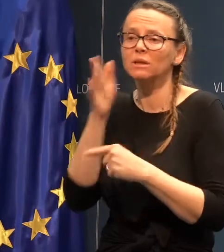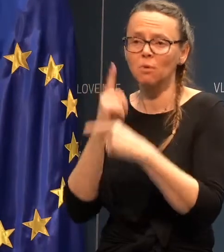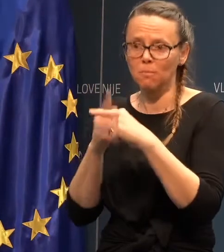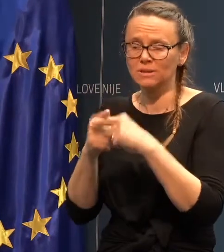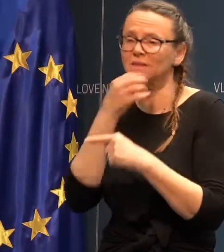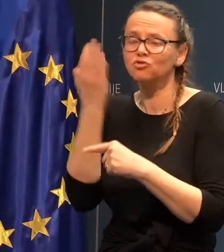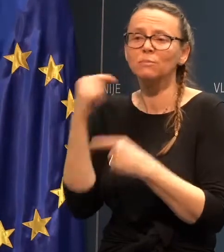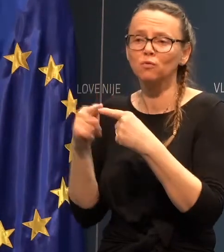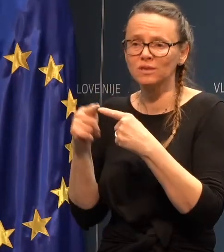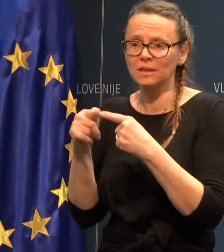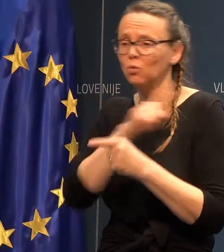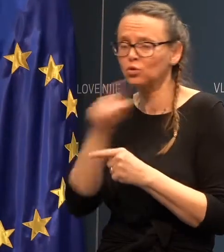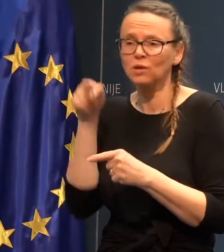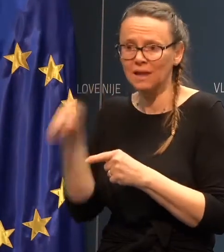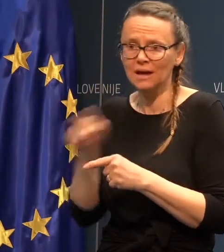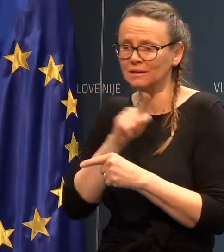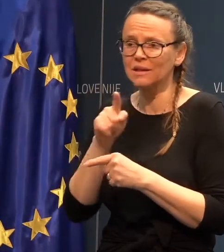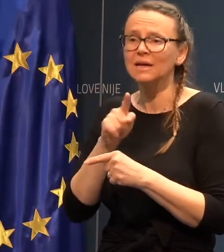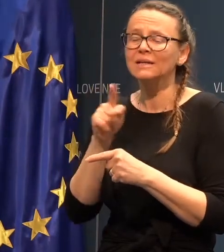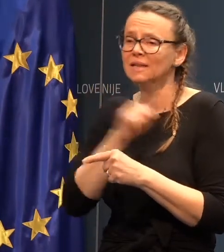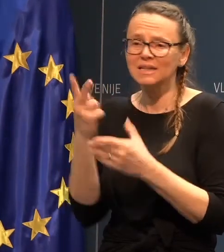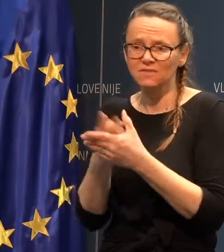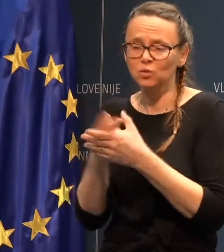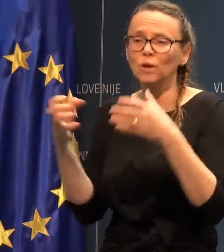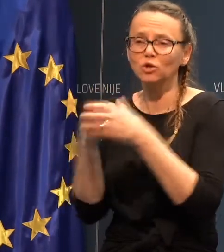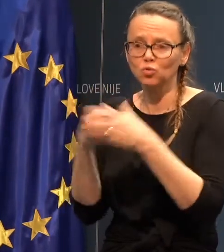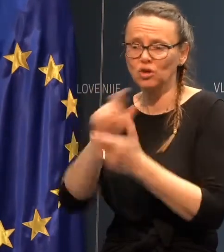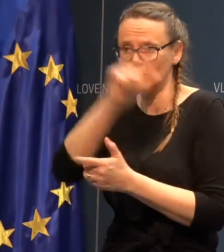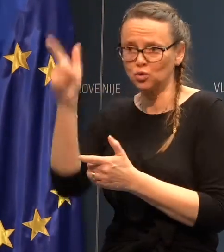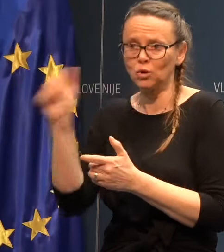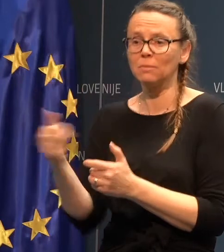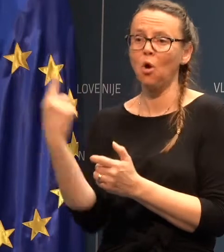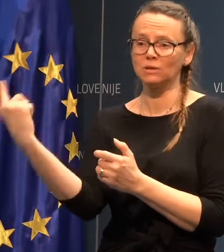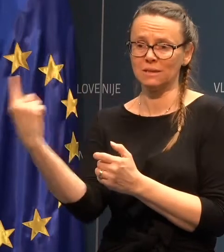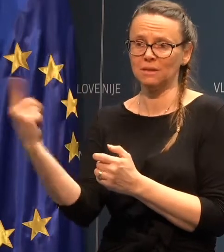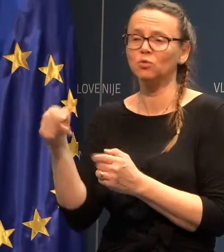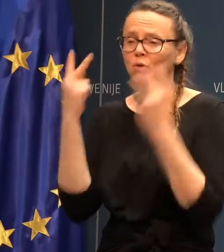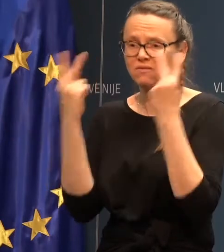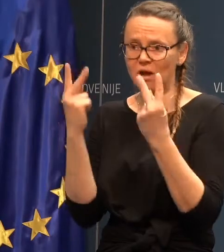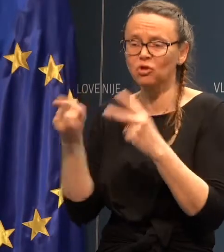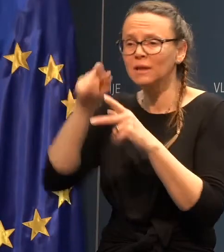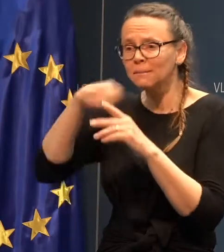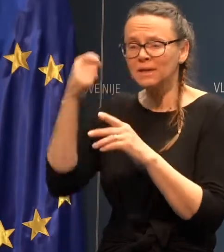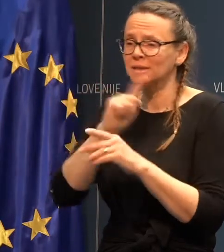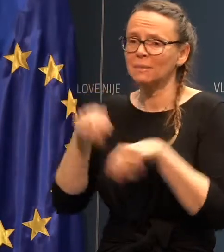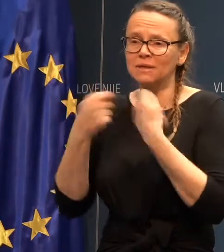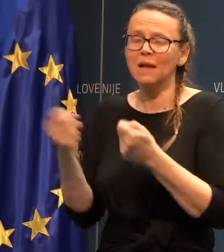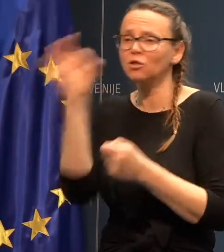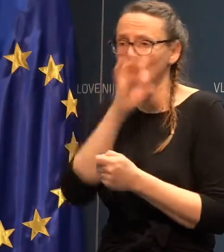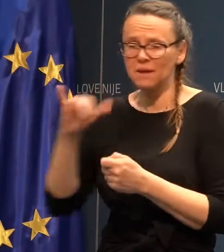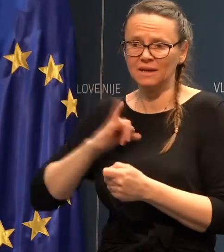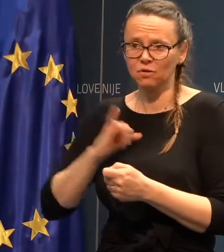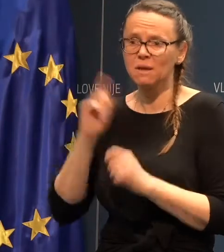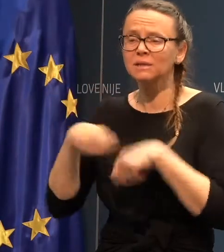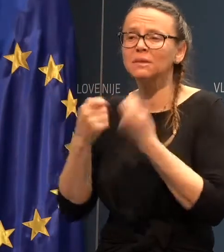takrat se odsvetuje združenje s drugim in je osamitev. In to je zelo bistveno. Ti brisi ne bi dali nobenih informacij, oziroma bi dali